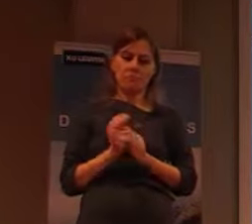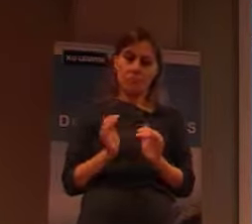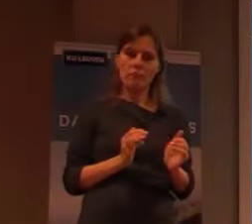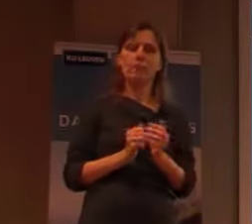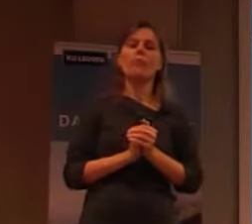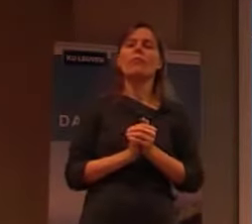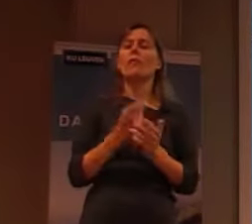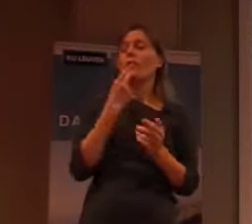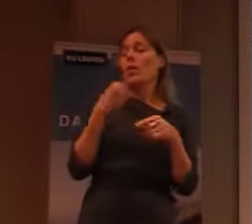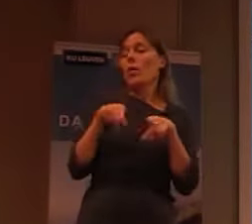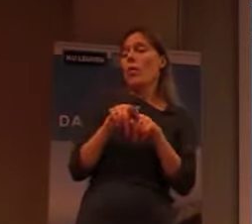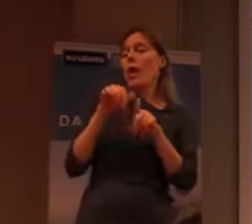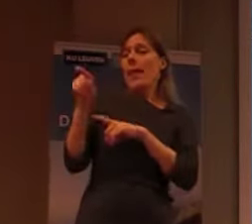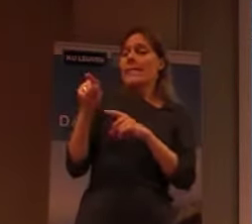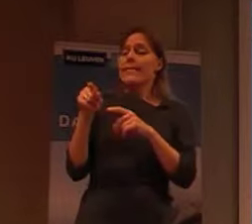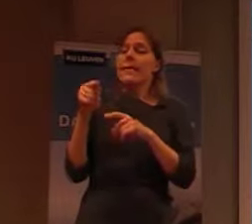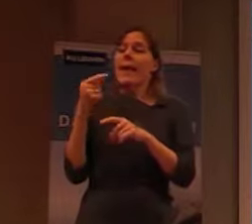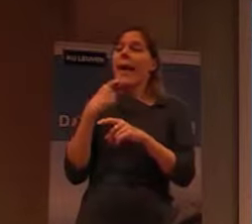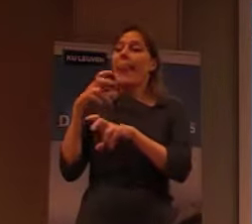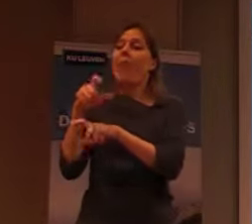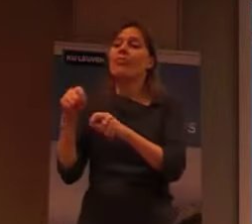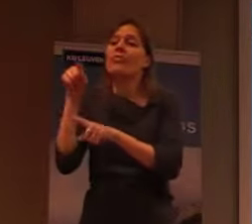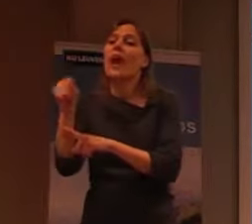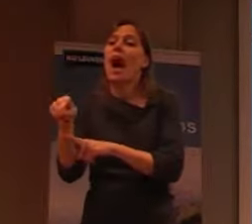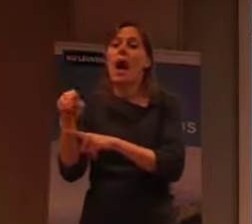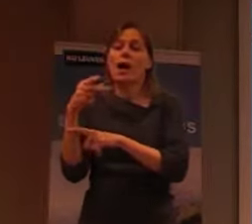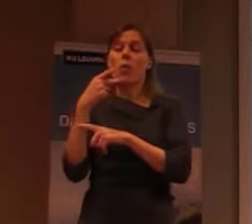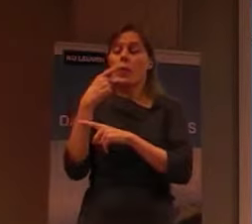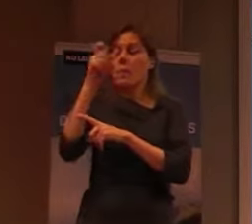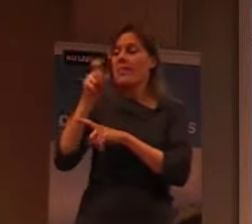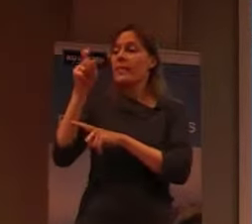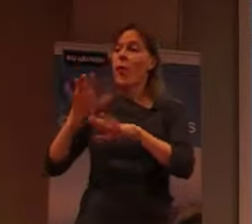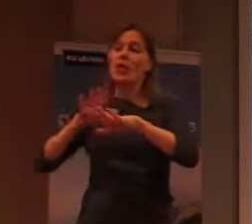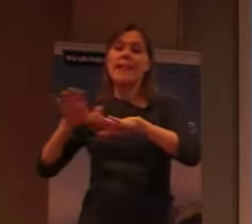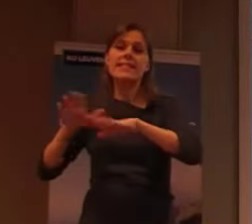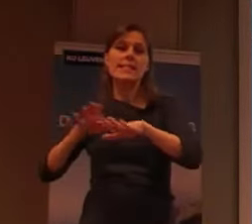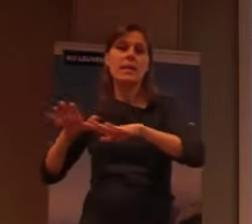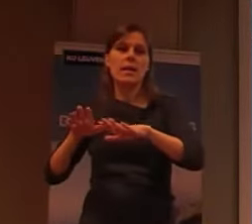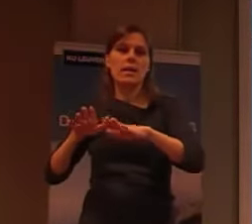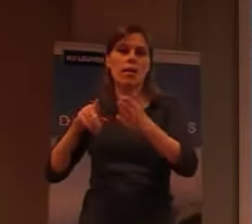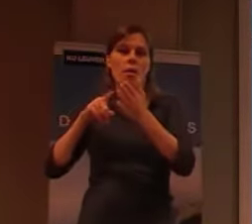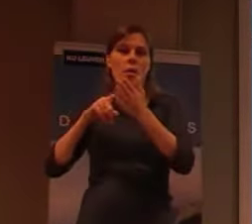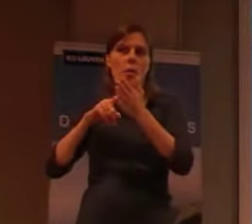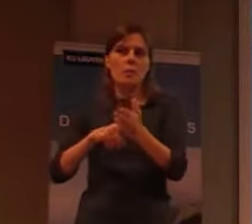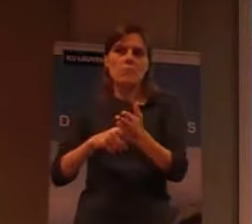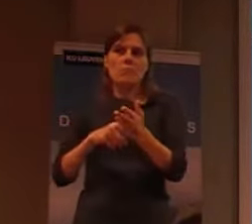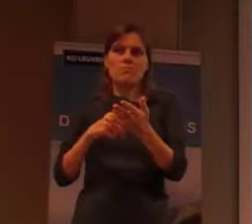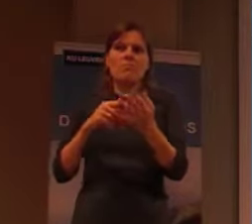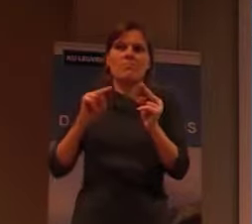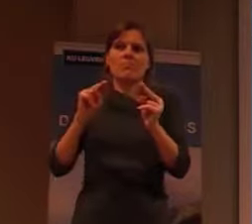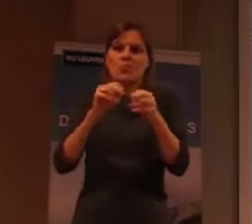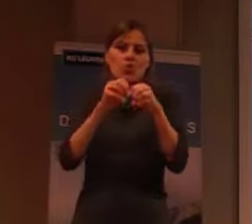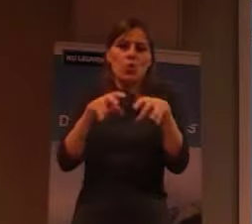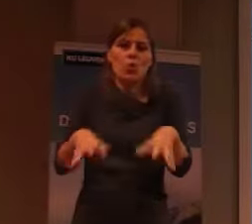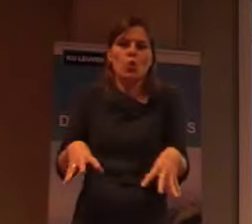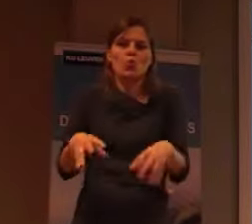Dat is als je dus mensen moet gaan organiseren. Dan moet je dat op een bepaalde manier gaan doen. En op Robben Eiland.